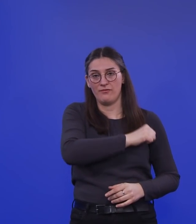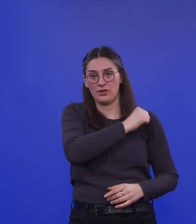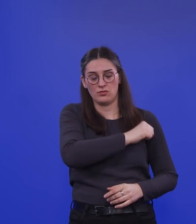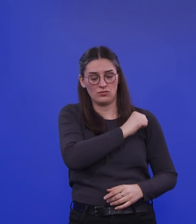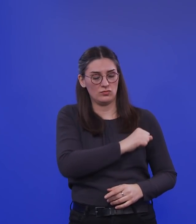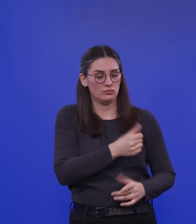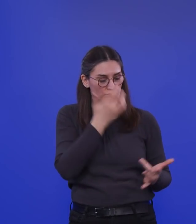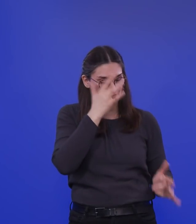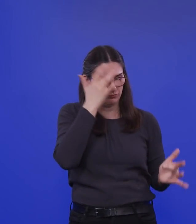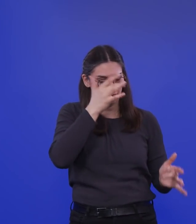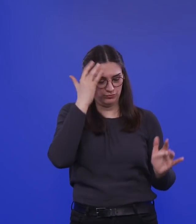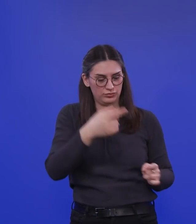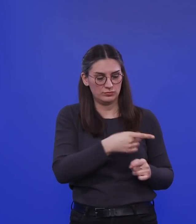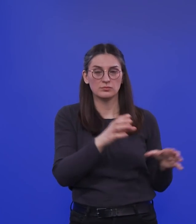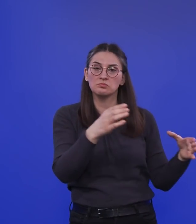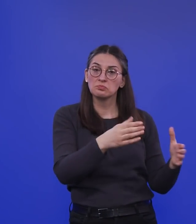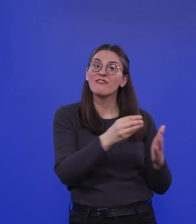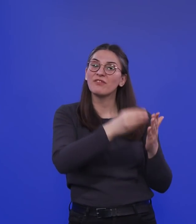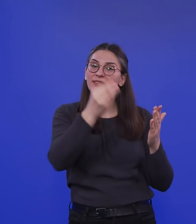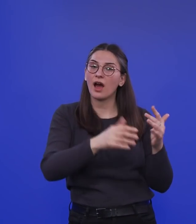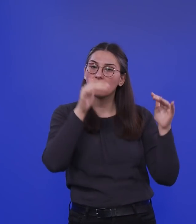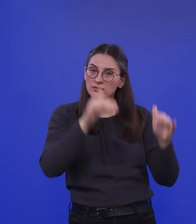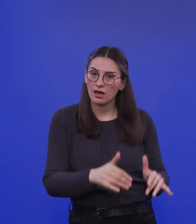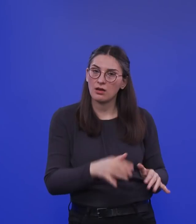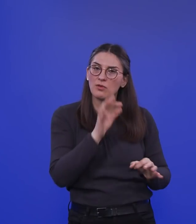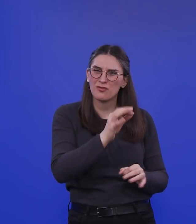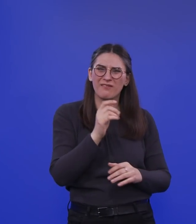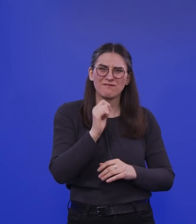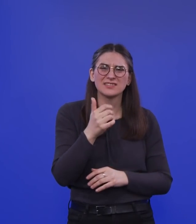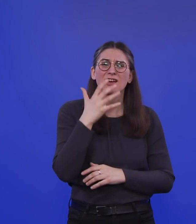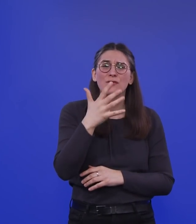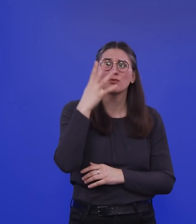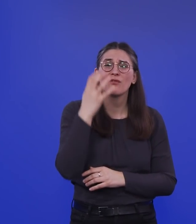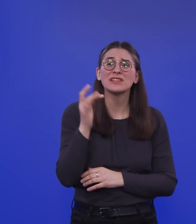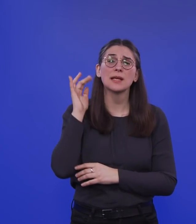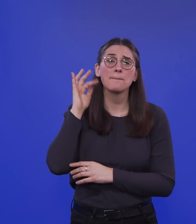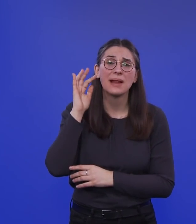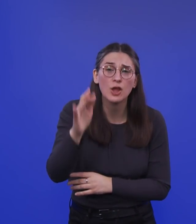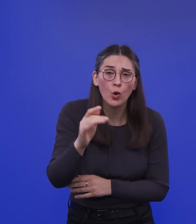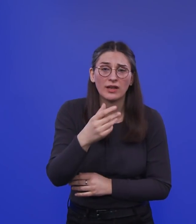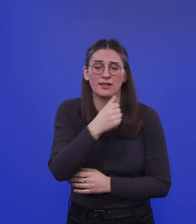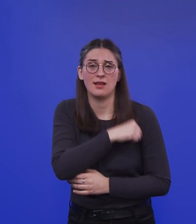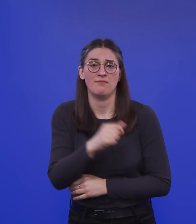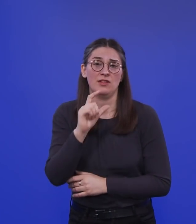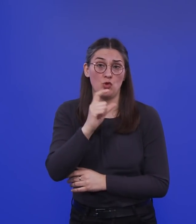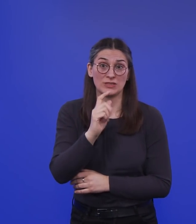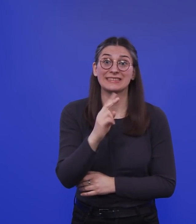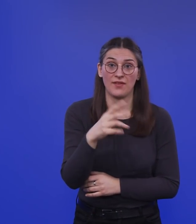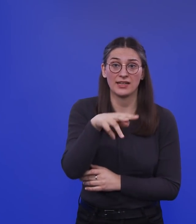bestehende Verträge zur Lieferung von fast 55 Millionen Impfdosen im zweiten Quartal. Die muss